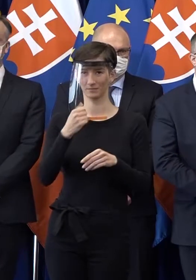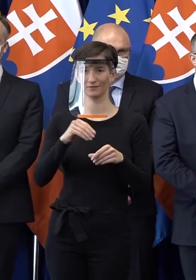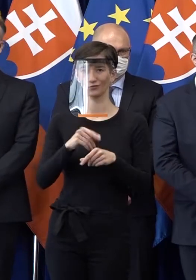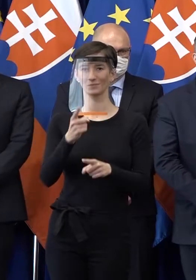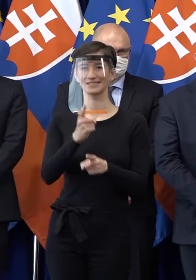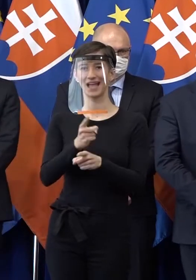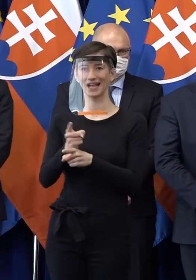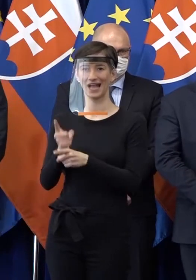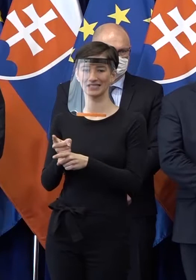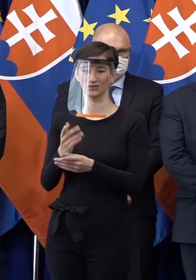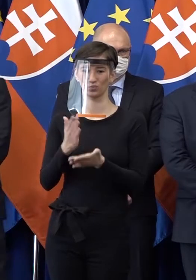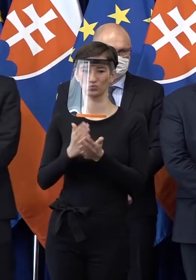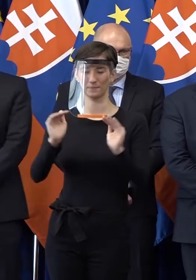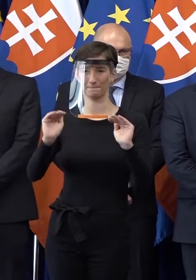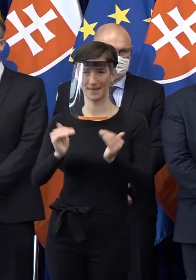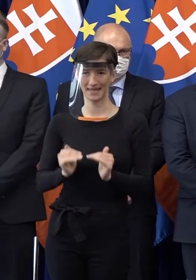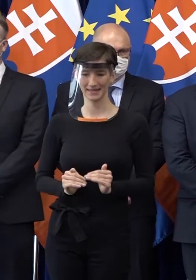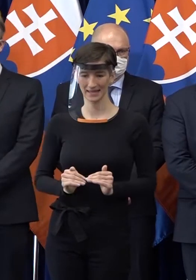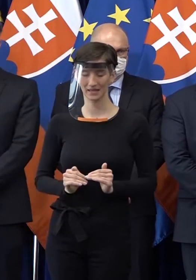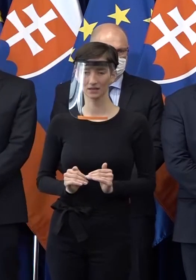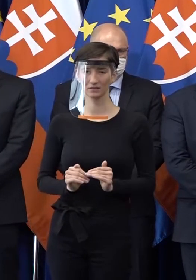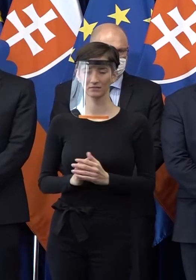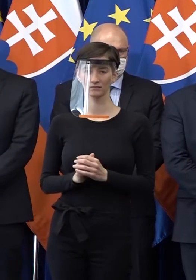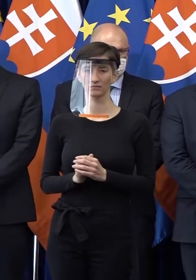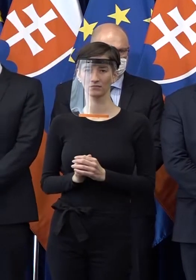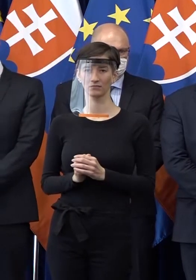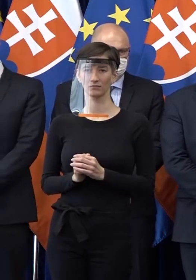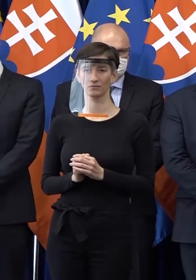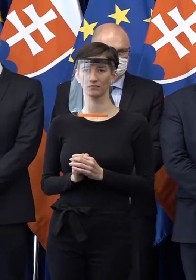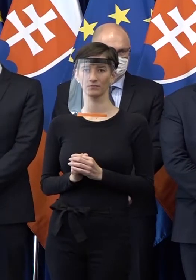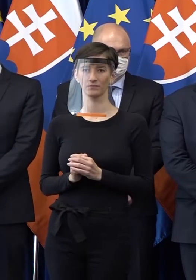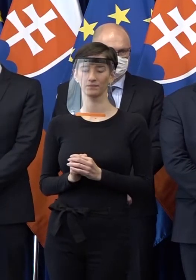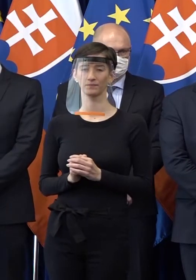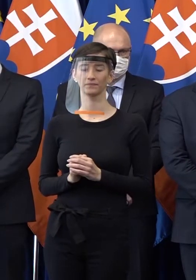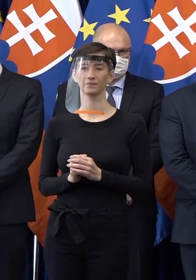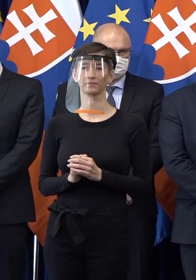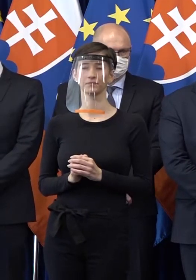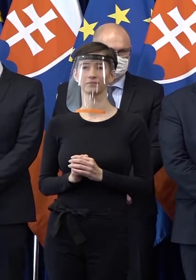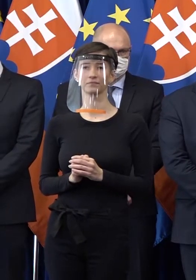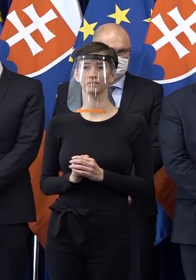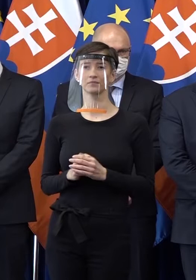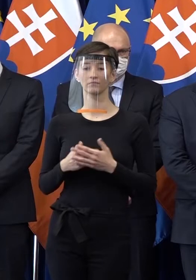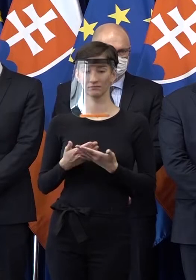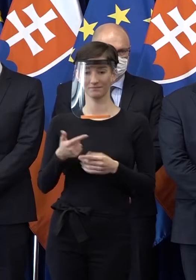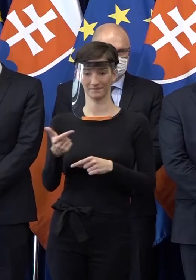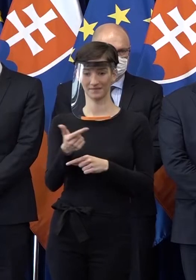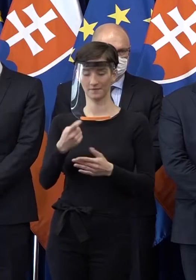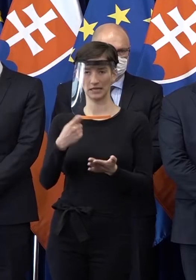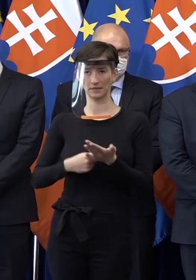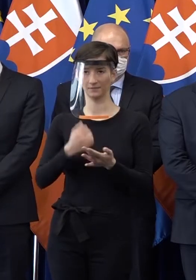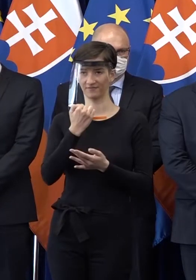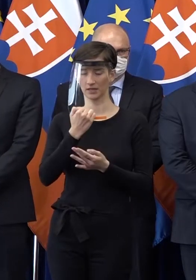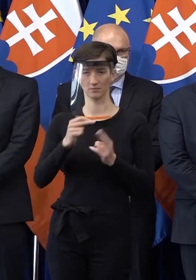a nepotrebujú toľko ľudí zamestnávať, pretože majú znižený objem produkcie, tak sa môžu rozhodnúť.